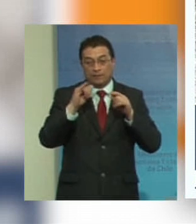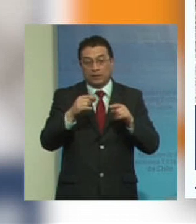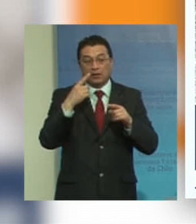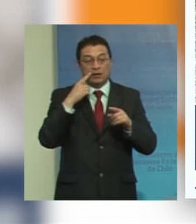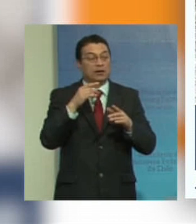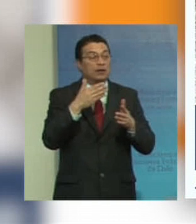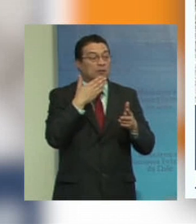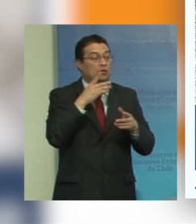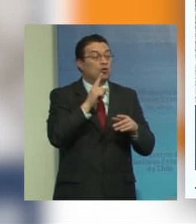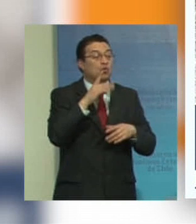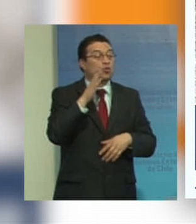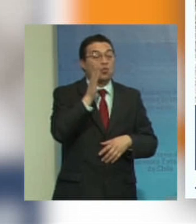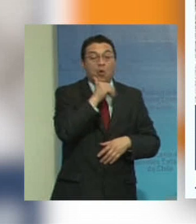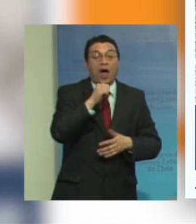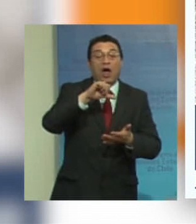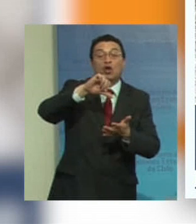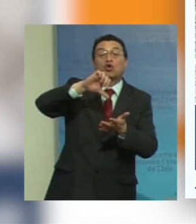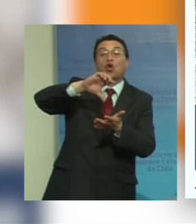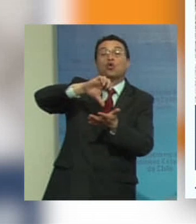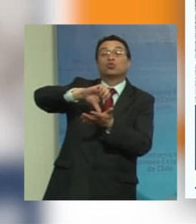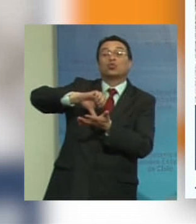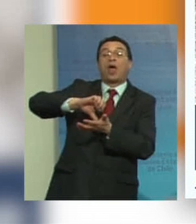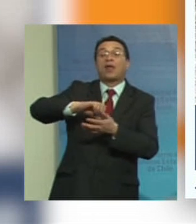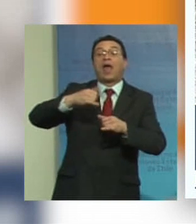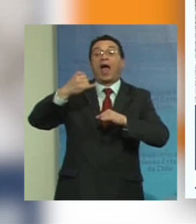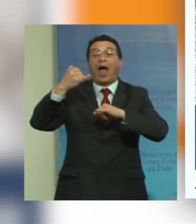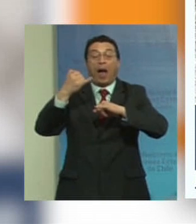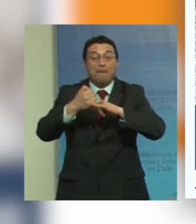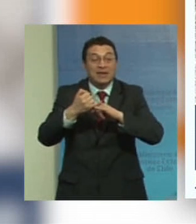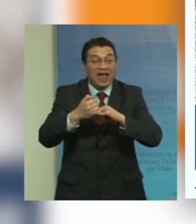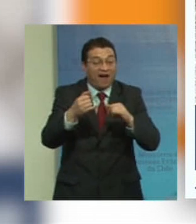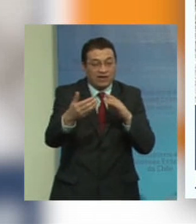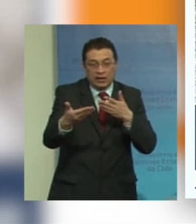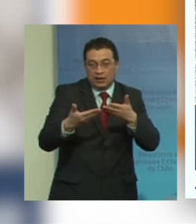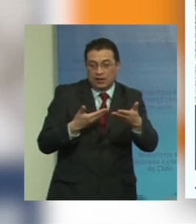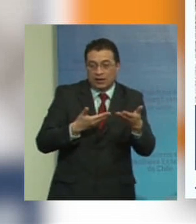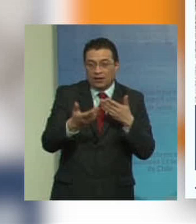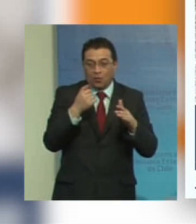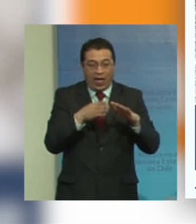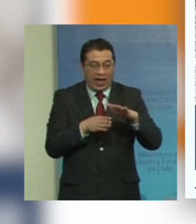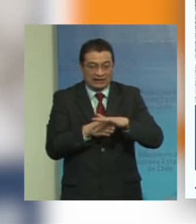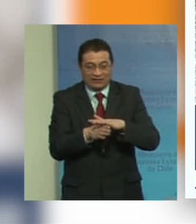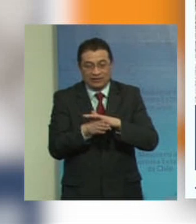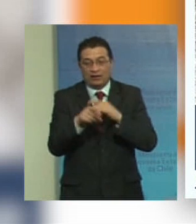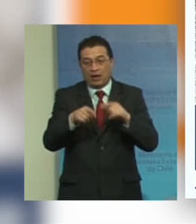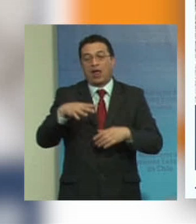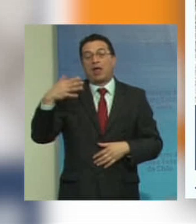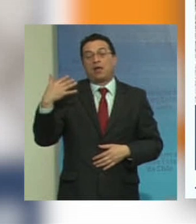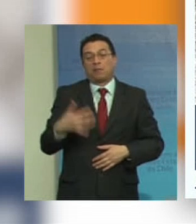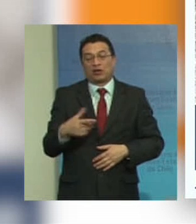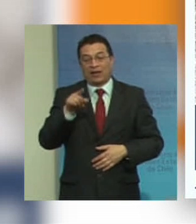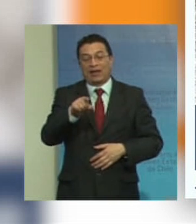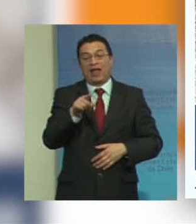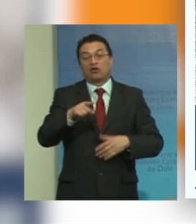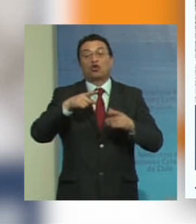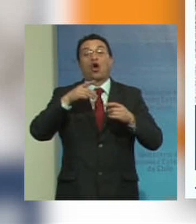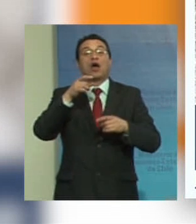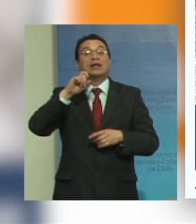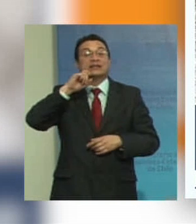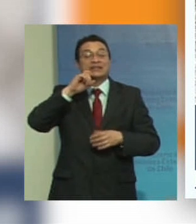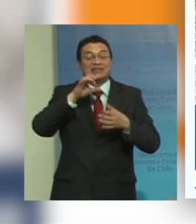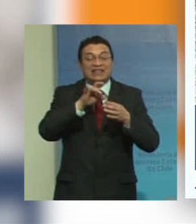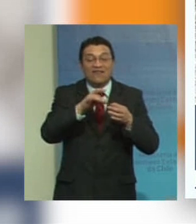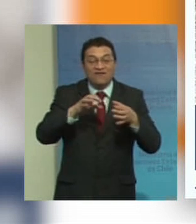hay ciudades amigables y el tema aquí de la accesibilidad es central eso significa una violación